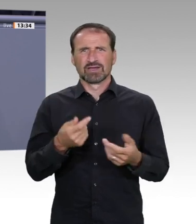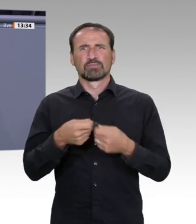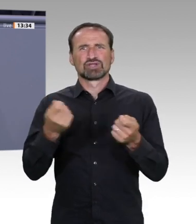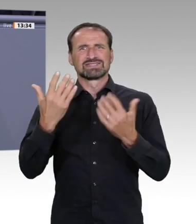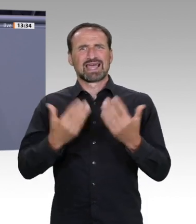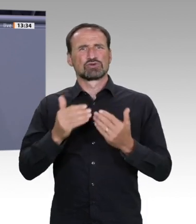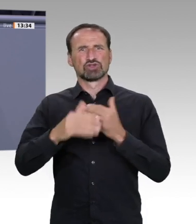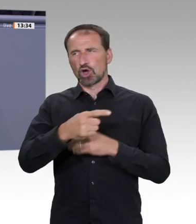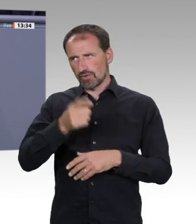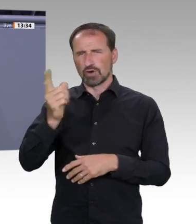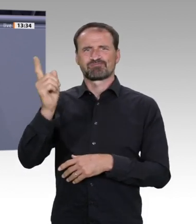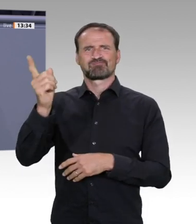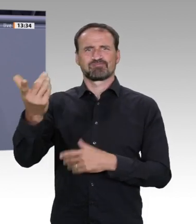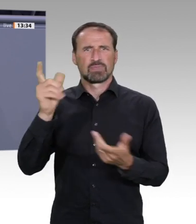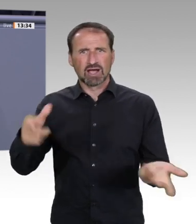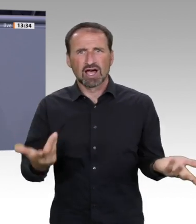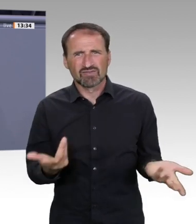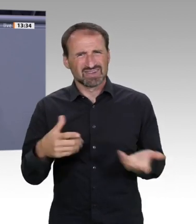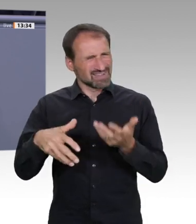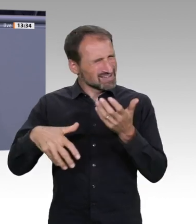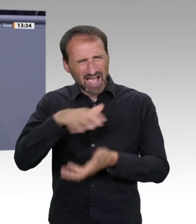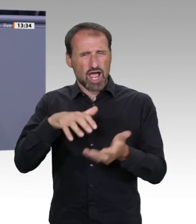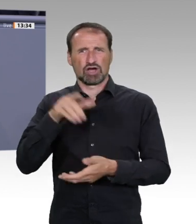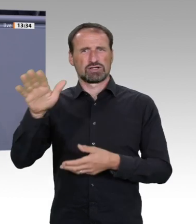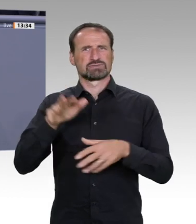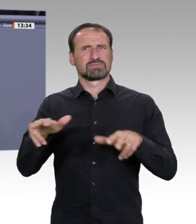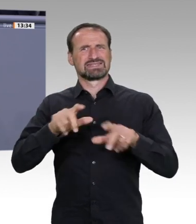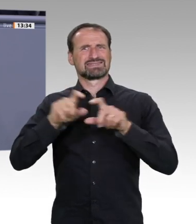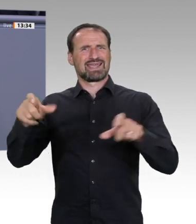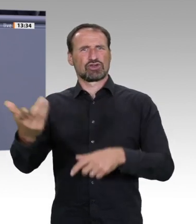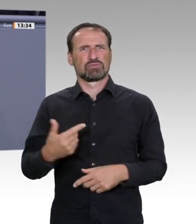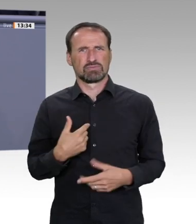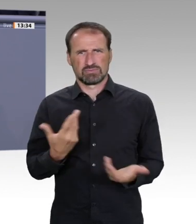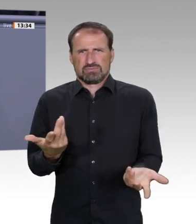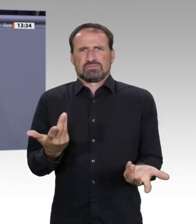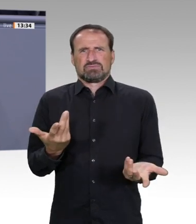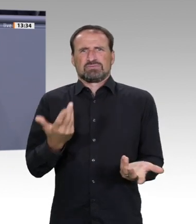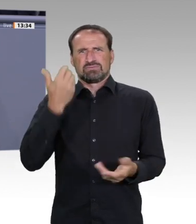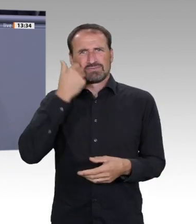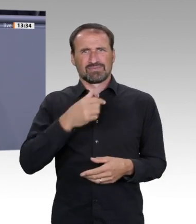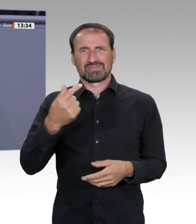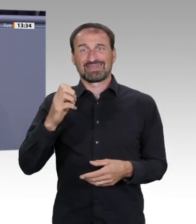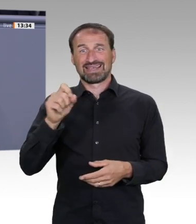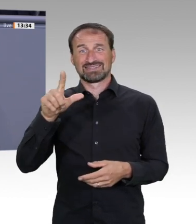Ideen für Gründungen auf der Grundlage von neuen Forschungserkenntnissen. Dafür brauchen wir mehr, also mehr